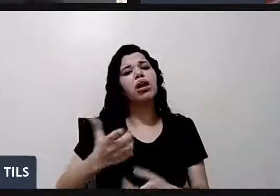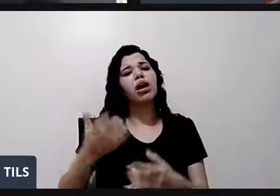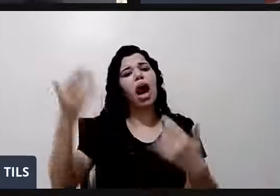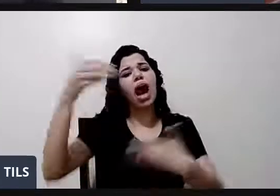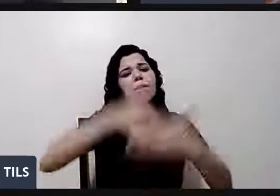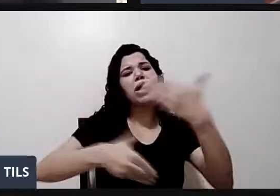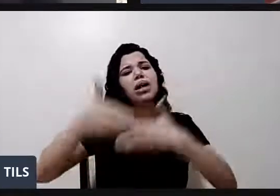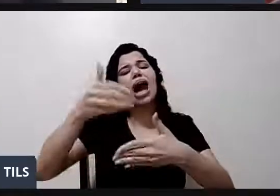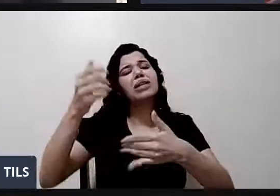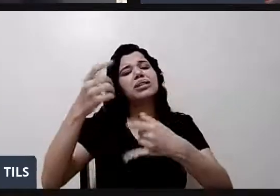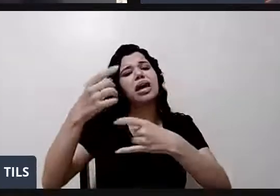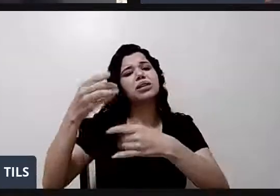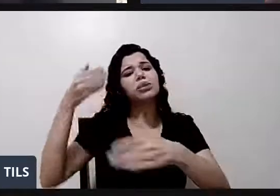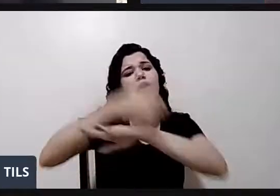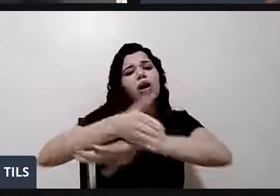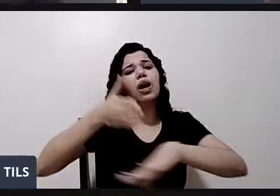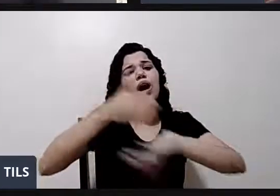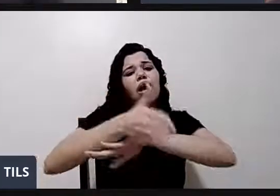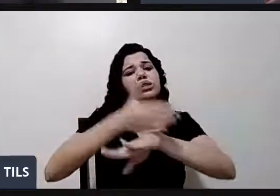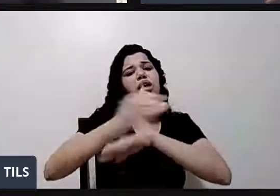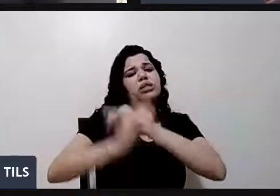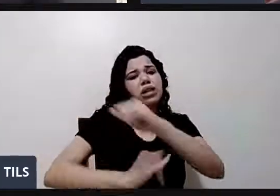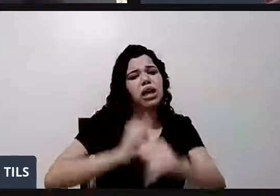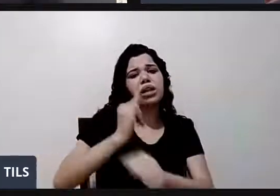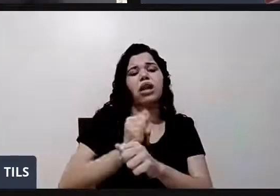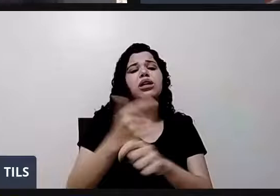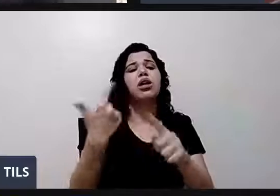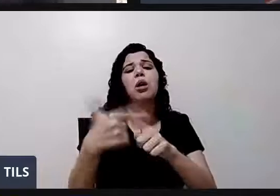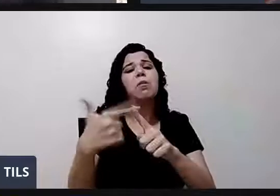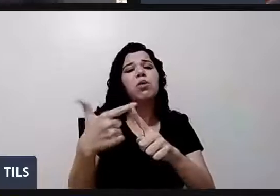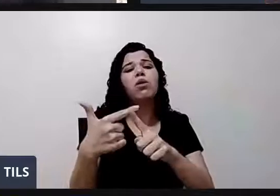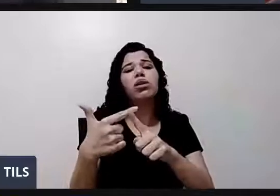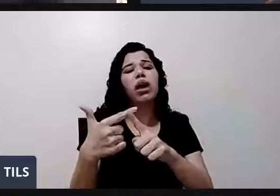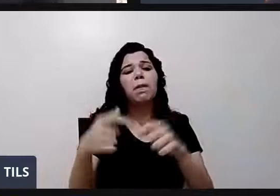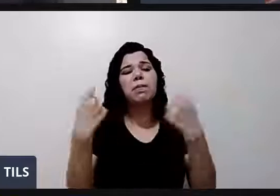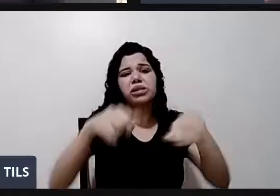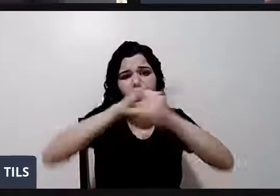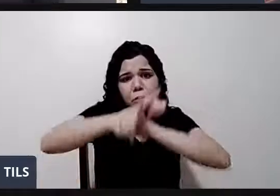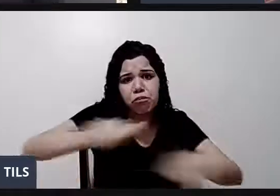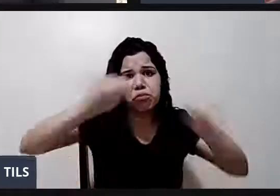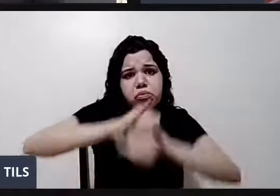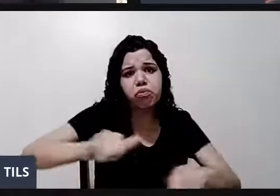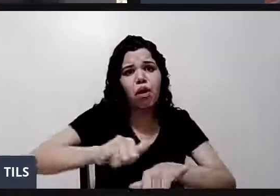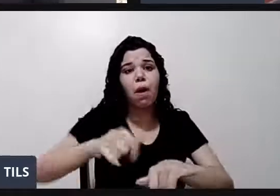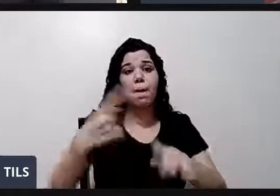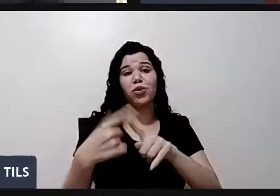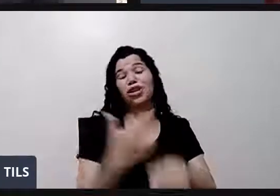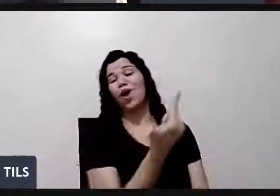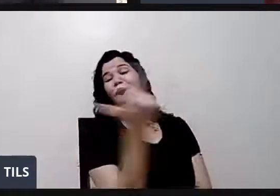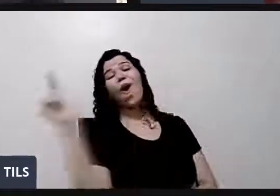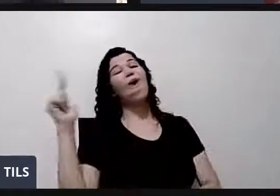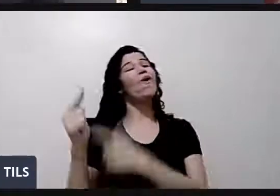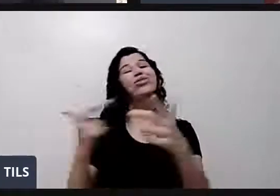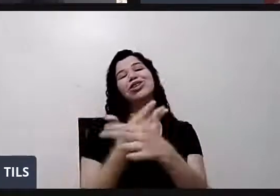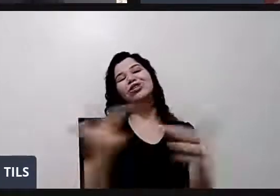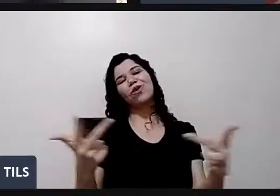eternamente, não. Por que ninguém puxa uma campanha dessa? É porque tem um outro motivo. É que as pessoas confundem políticas.